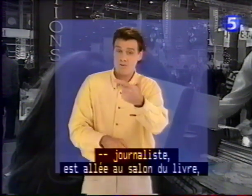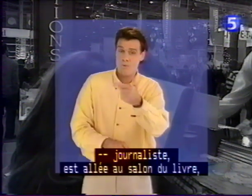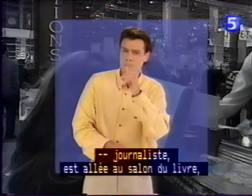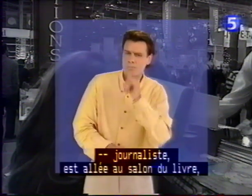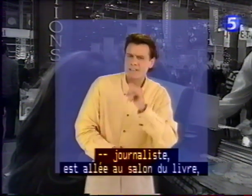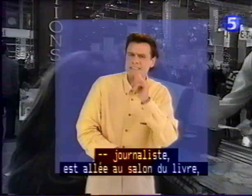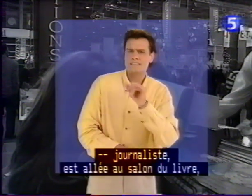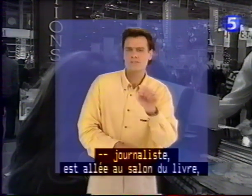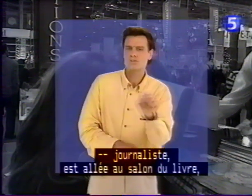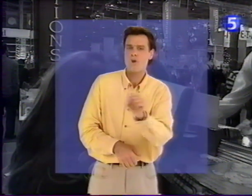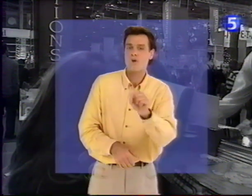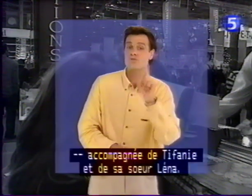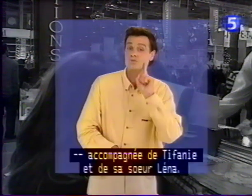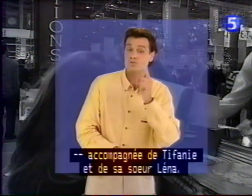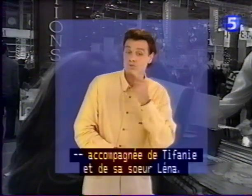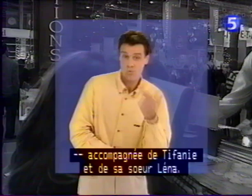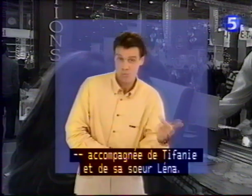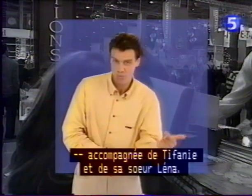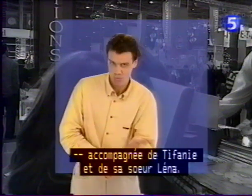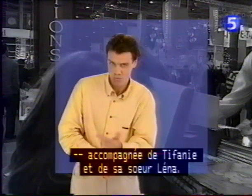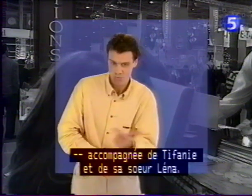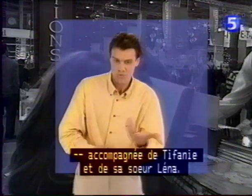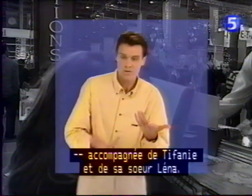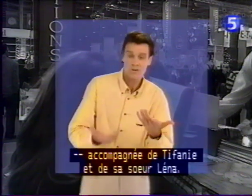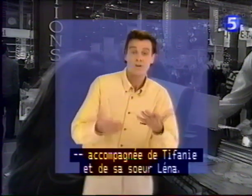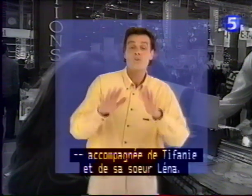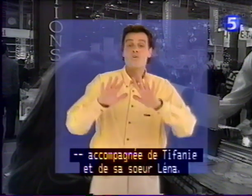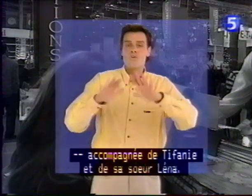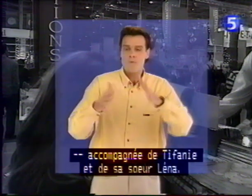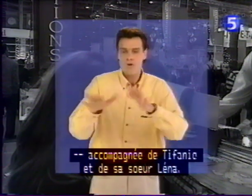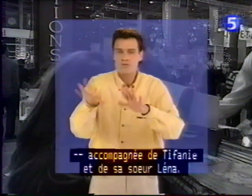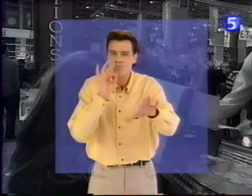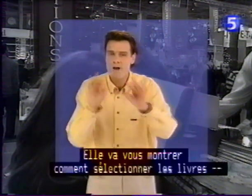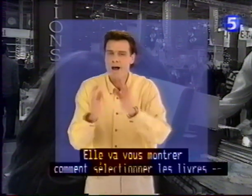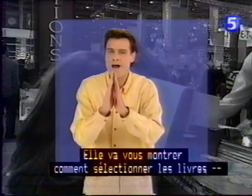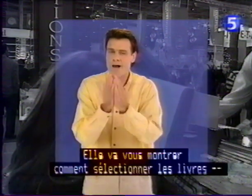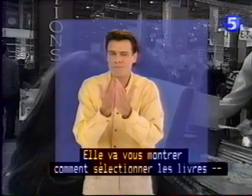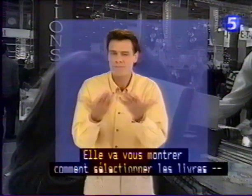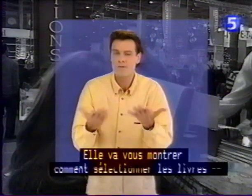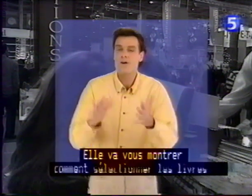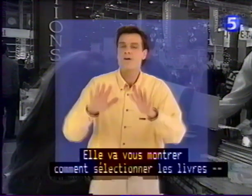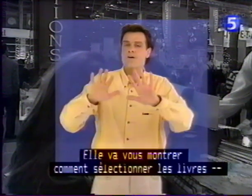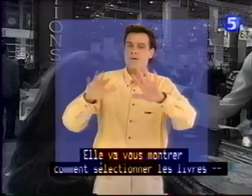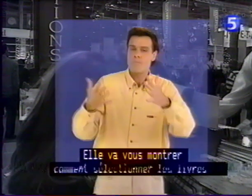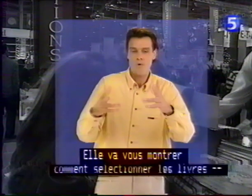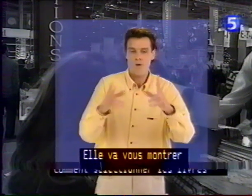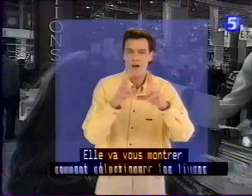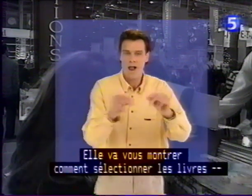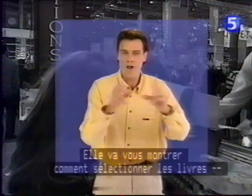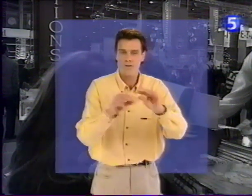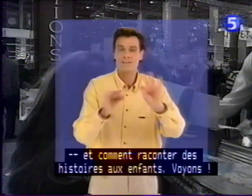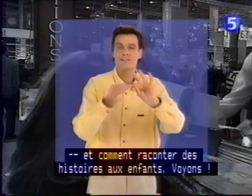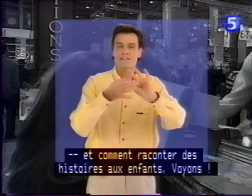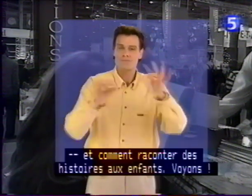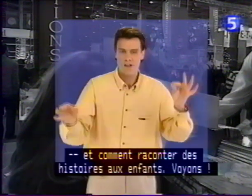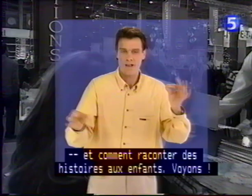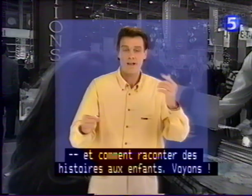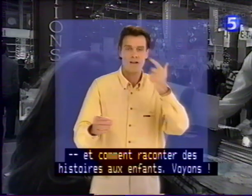salon du livre accompagnée de Tiffany et de sa sœur Léna. Elle va vous montrer comment sélectionner les livres et comment raconter des histoires aux